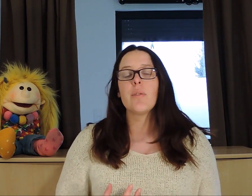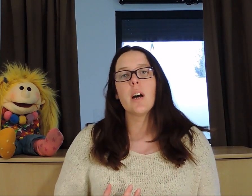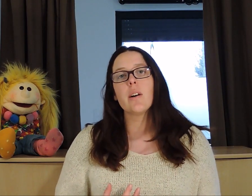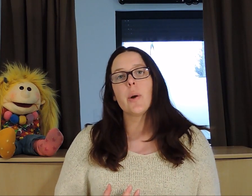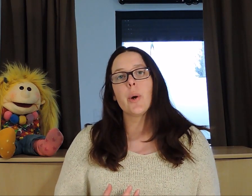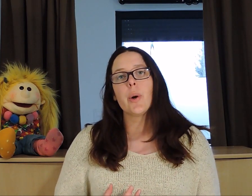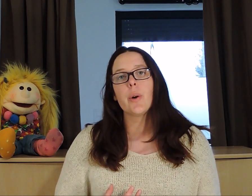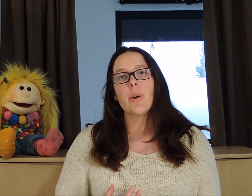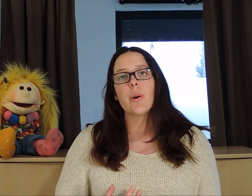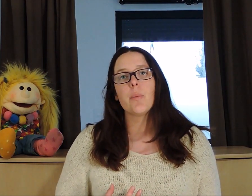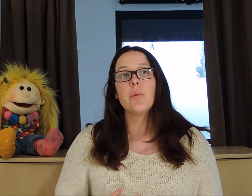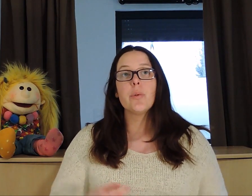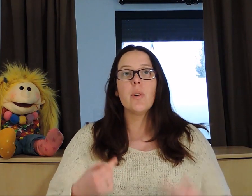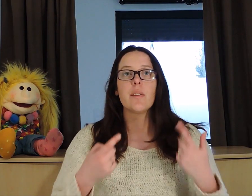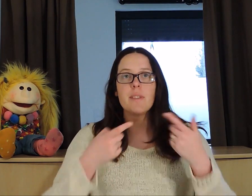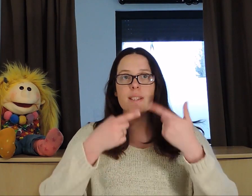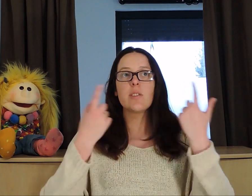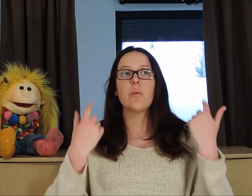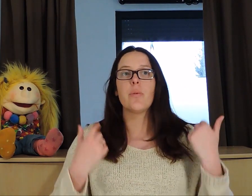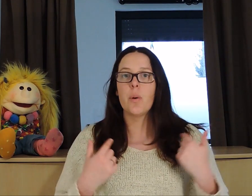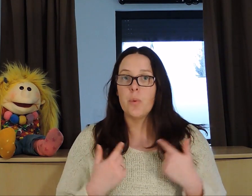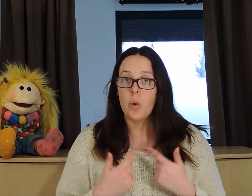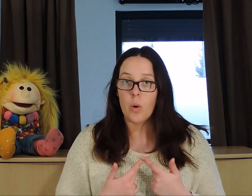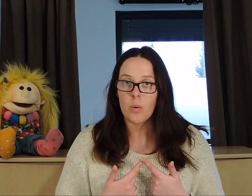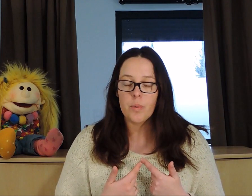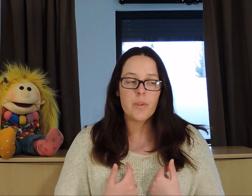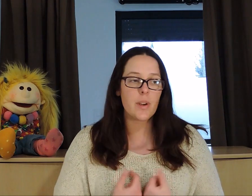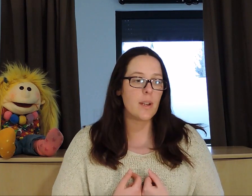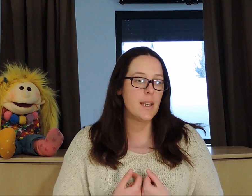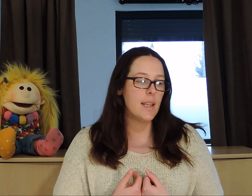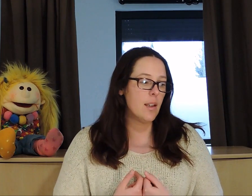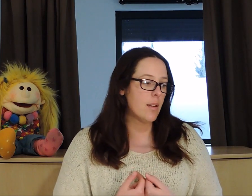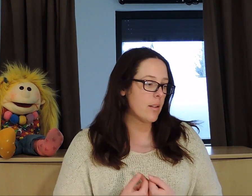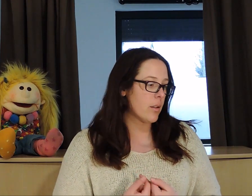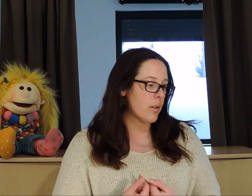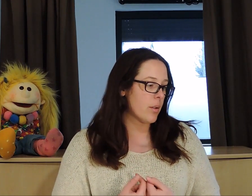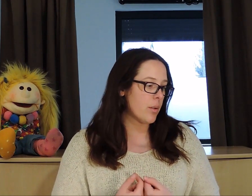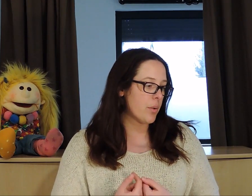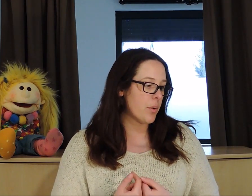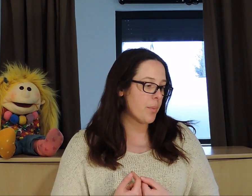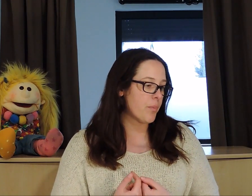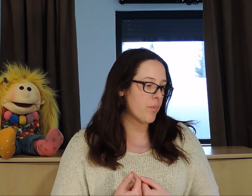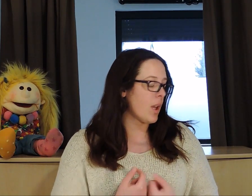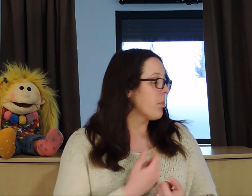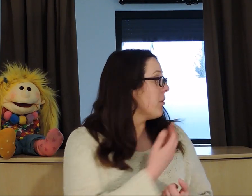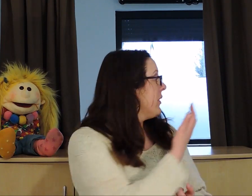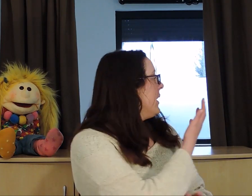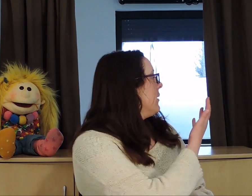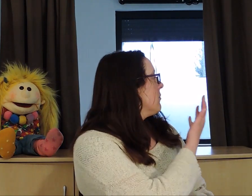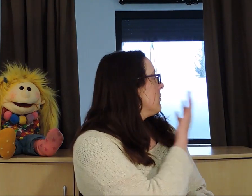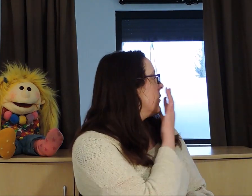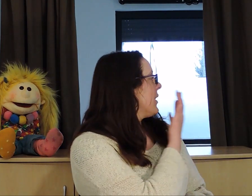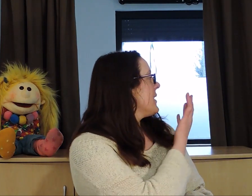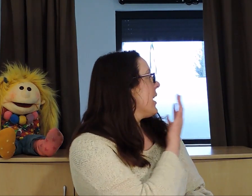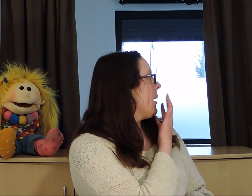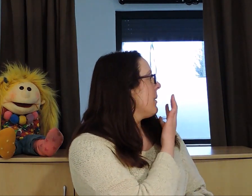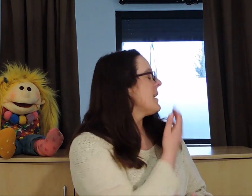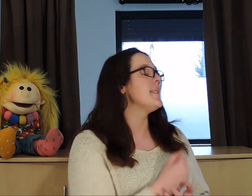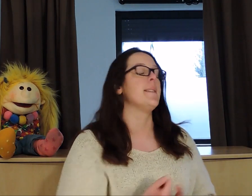avoir plutôt un visage de forme ronde et un profil on va dire aplati,